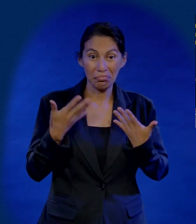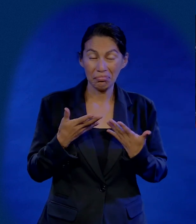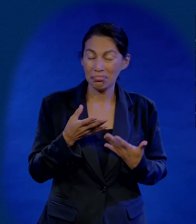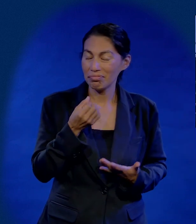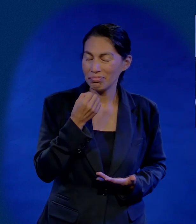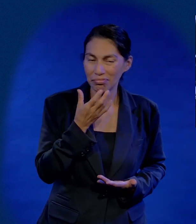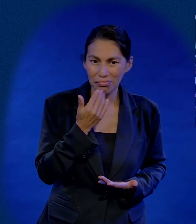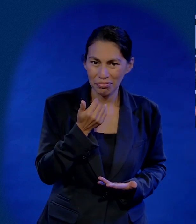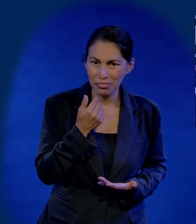mismo.